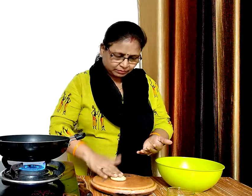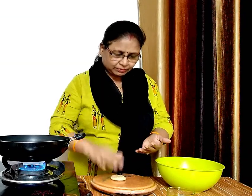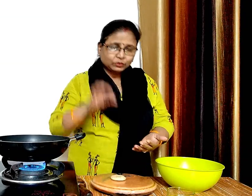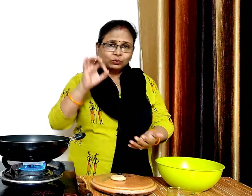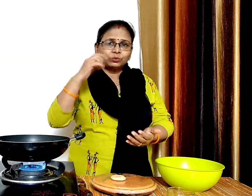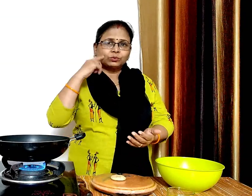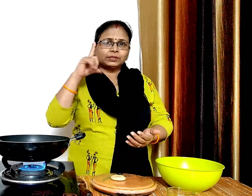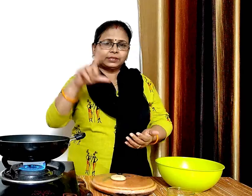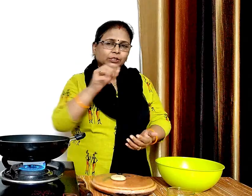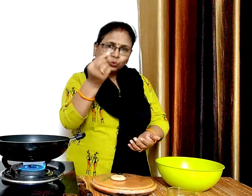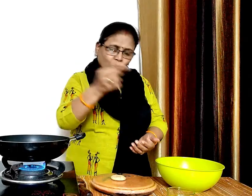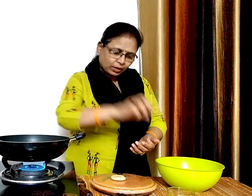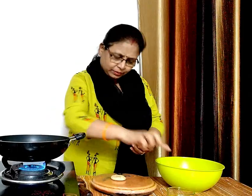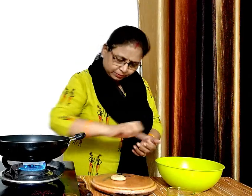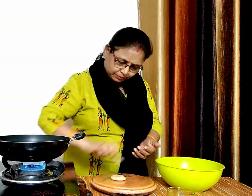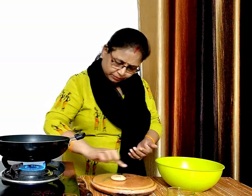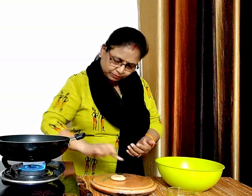लोई के ऊपर थोड़ा सा तेल लगाएंगे